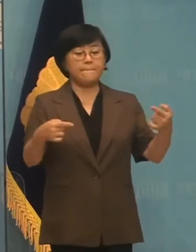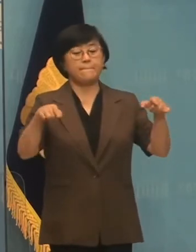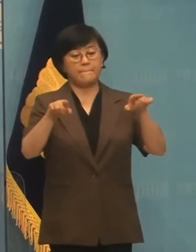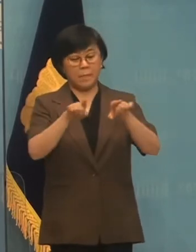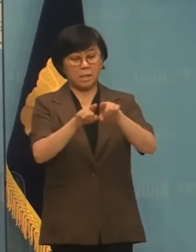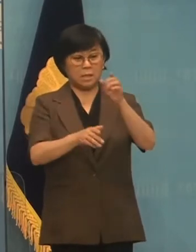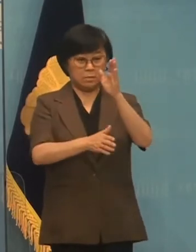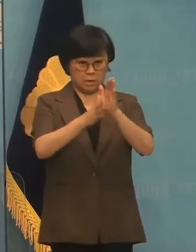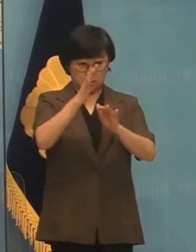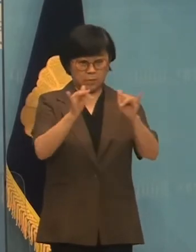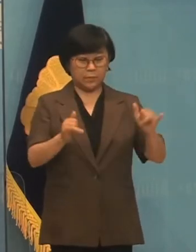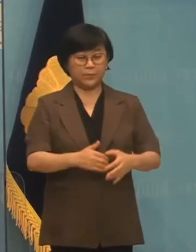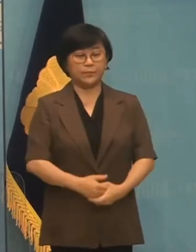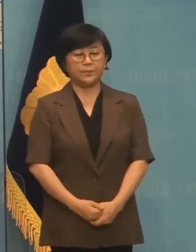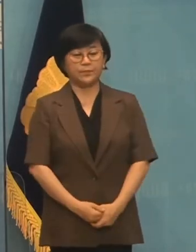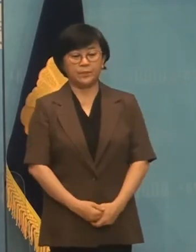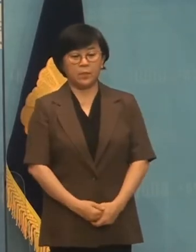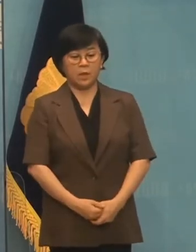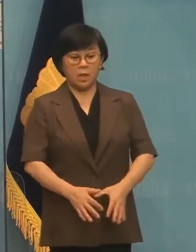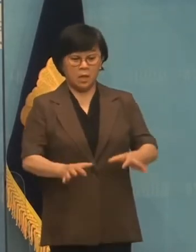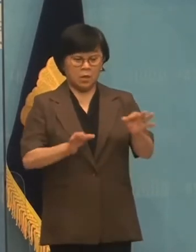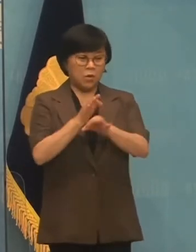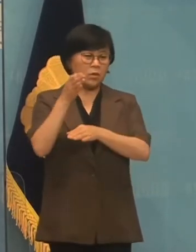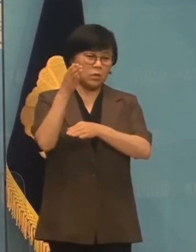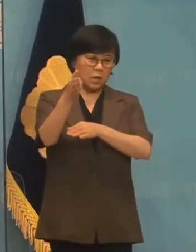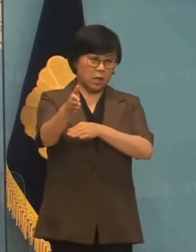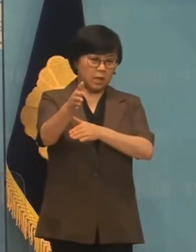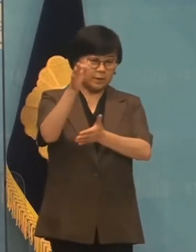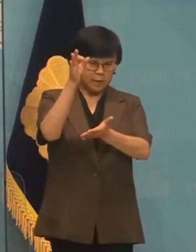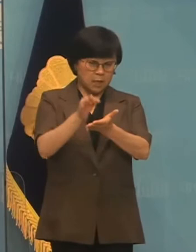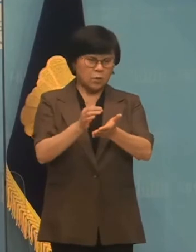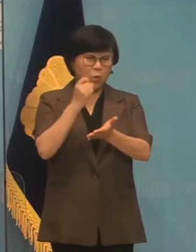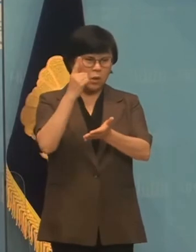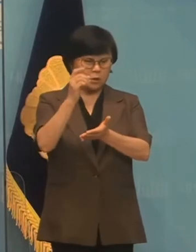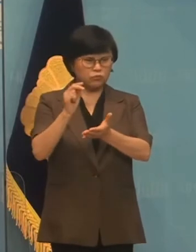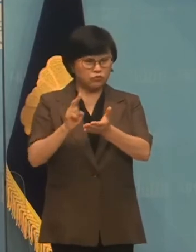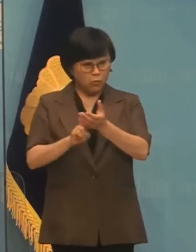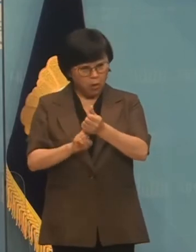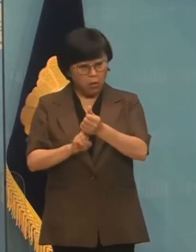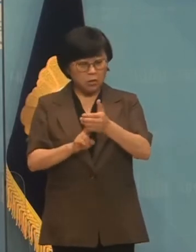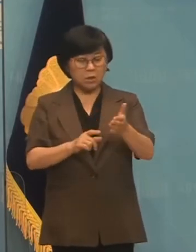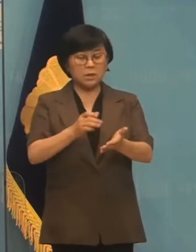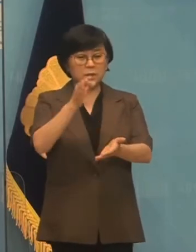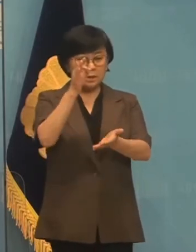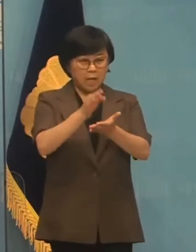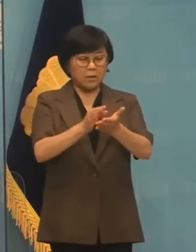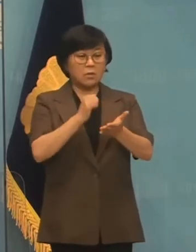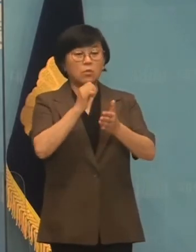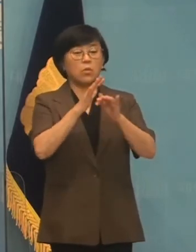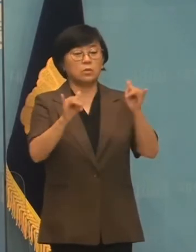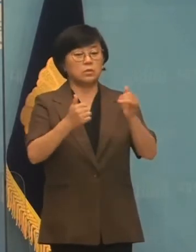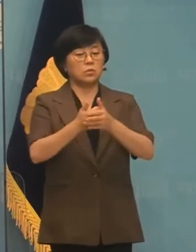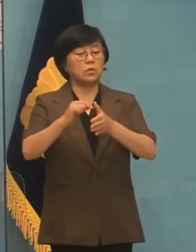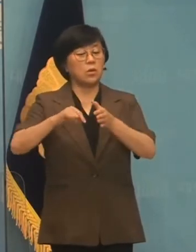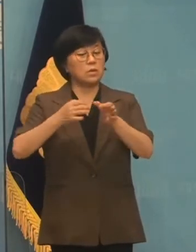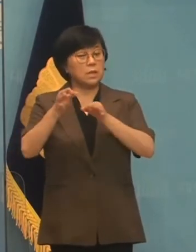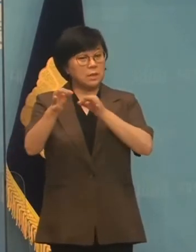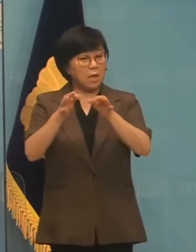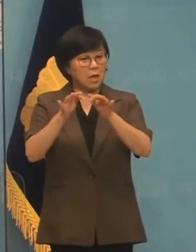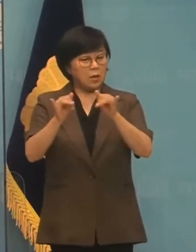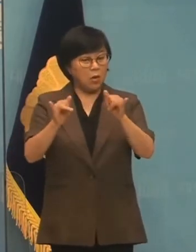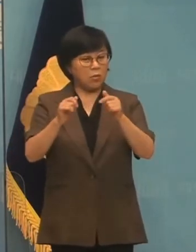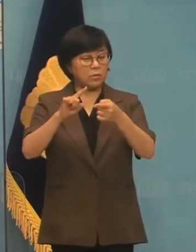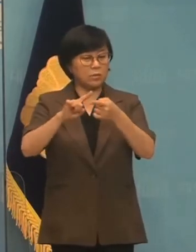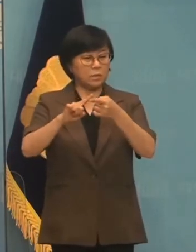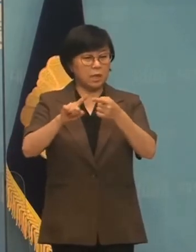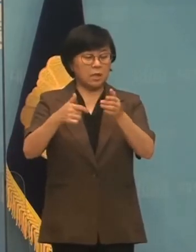시민들입니다. 경영계가 최저임금 뒤에 숨어서 저임금 노동자와 영세자영업자를 을들